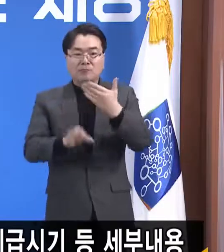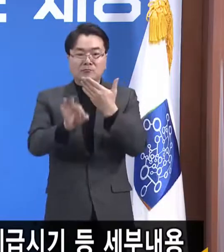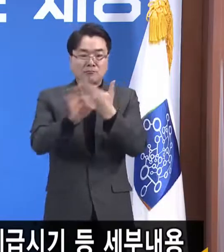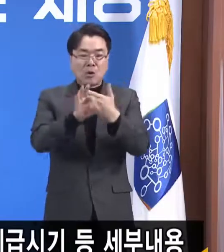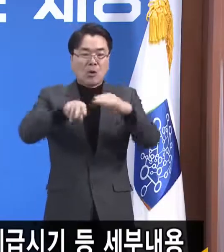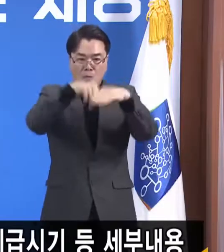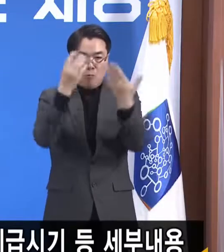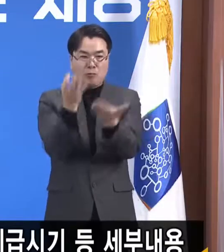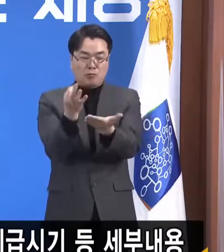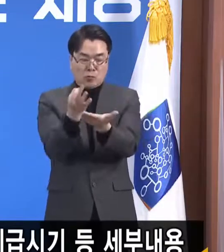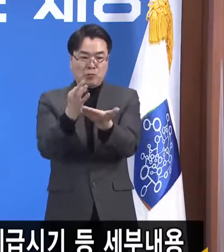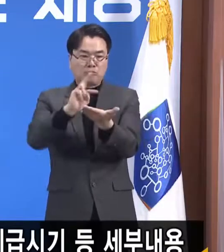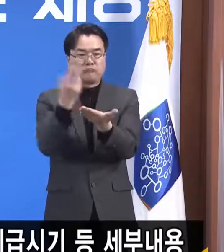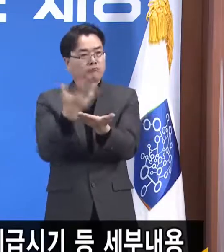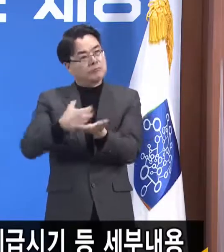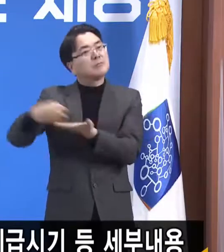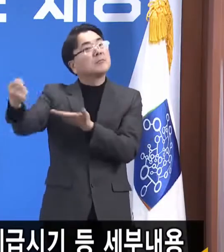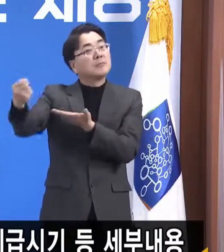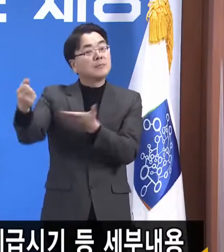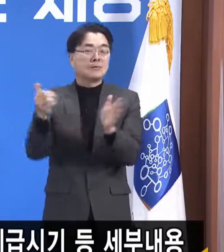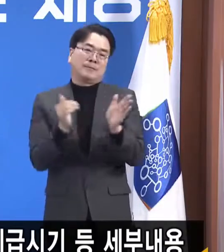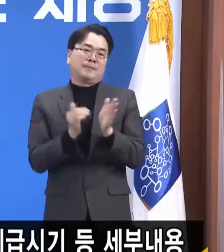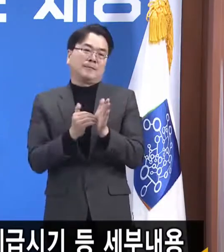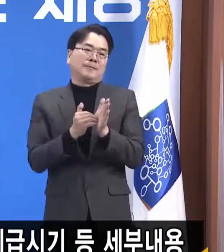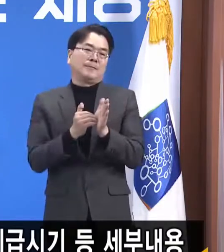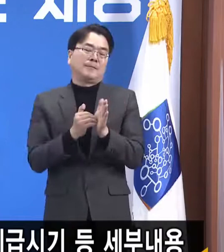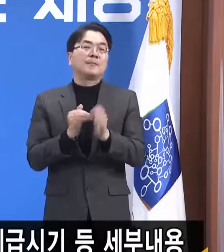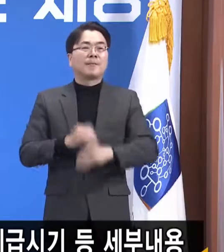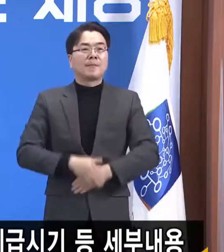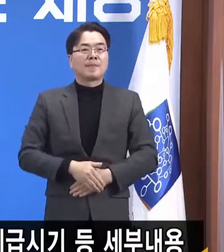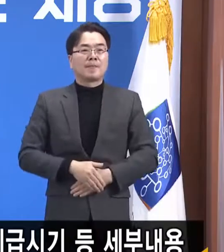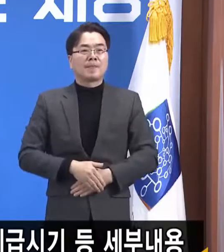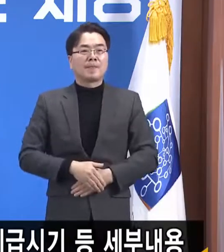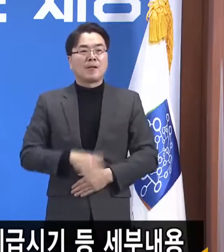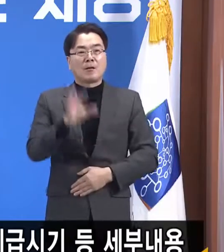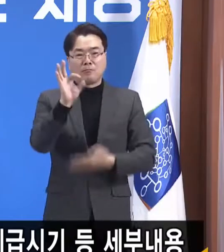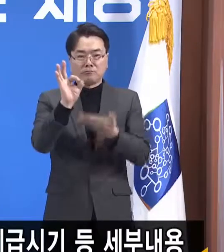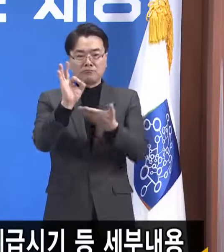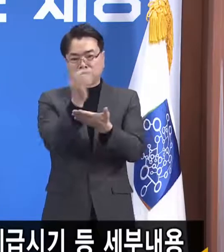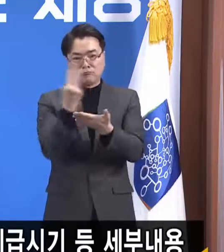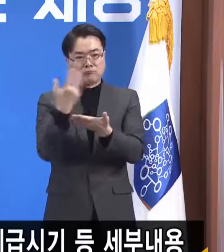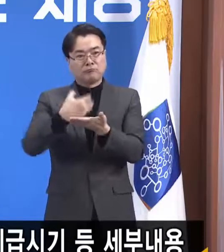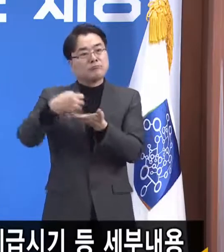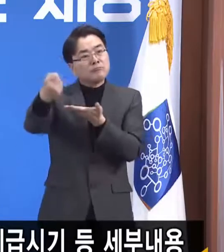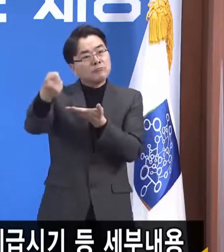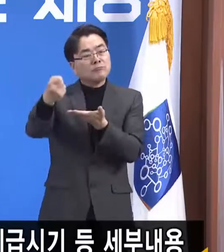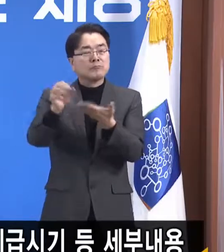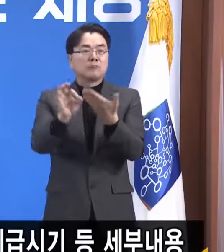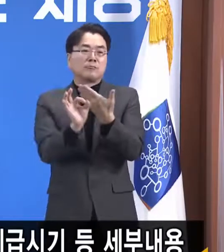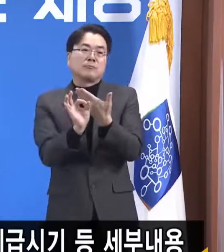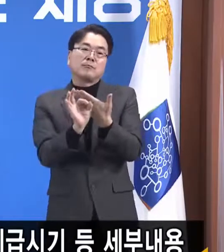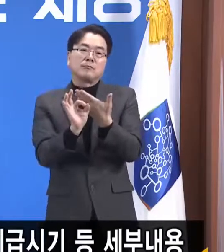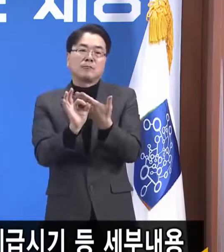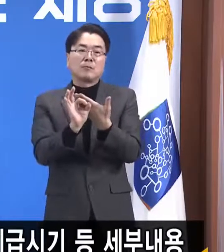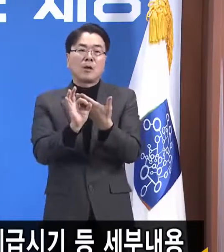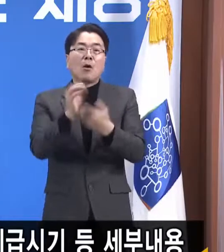이것과 관련해서 미사용분이 환수되면 혼화의 회사가